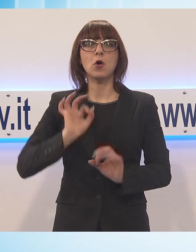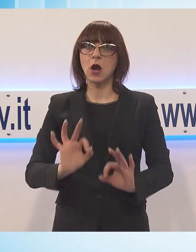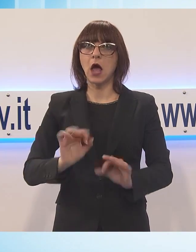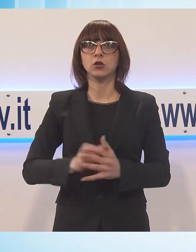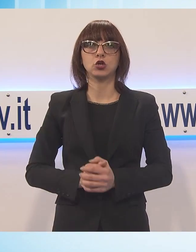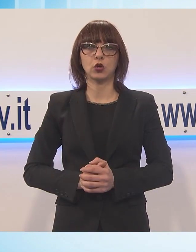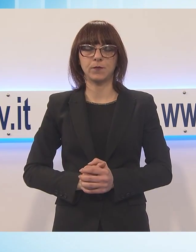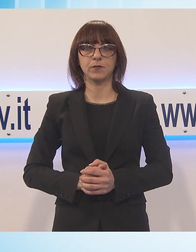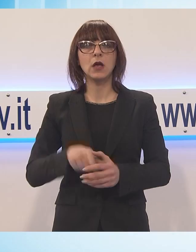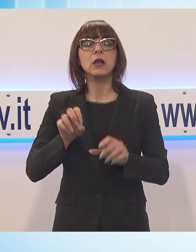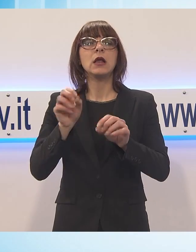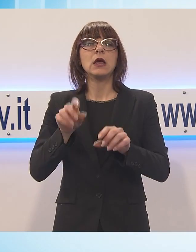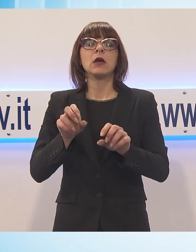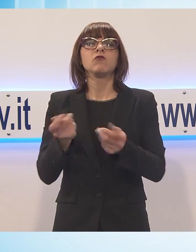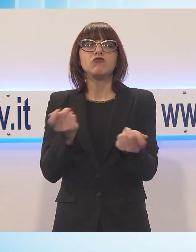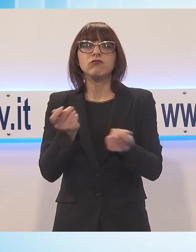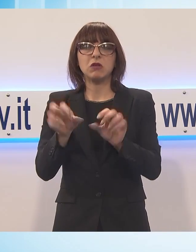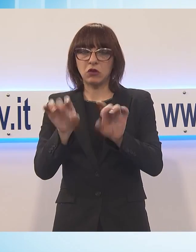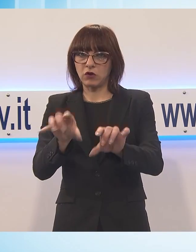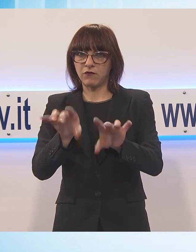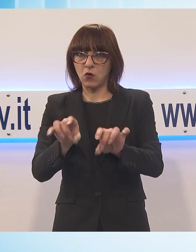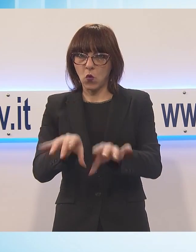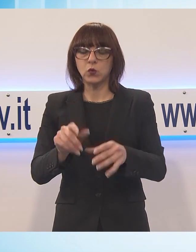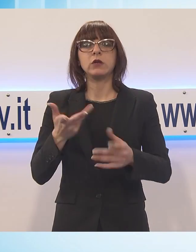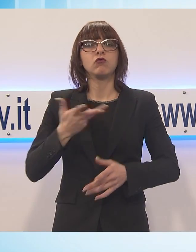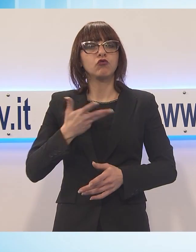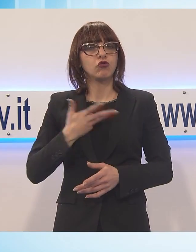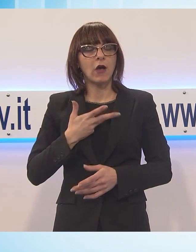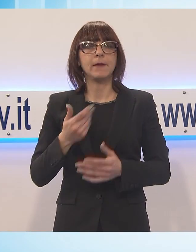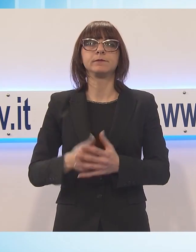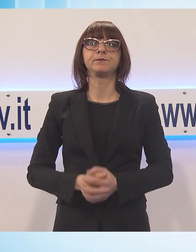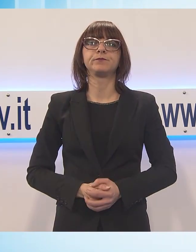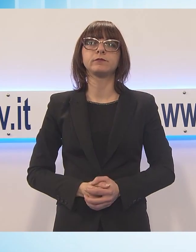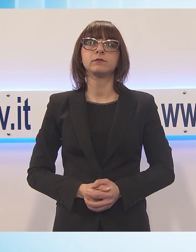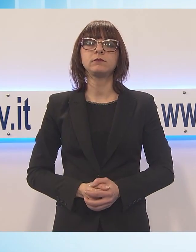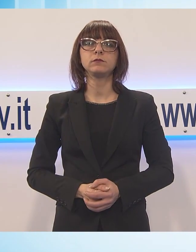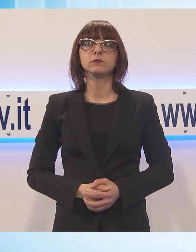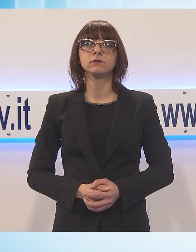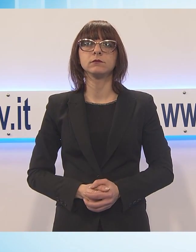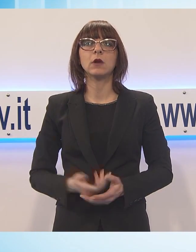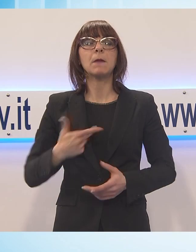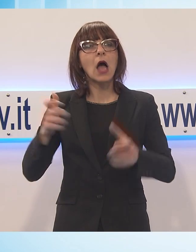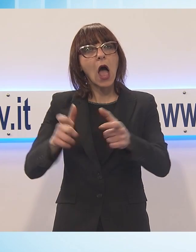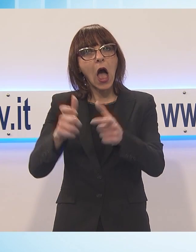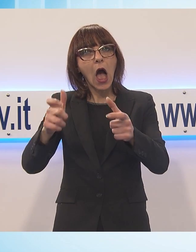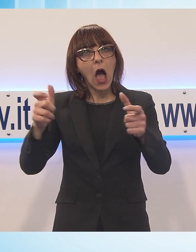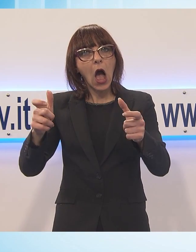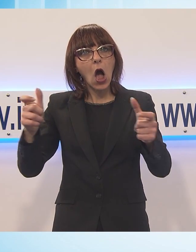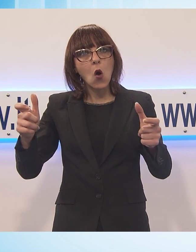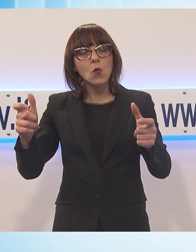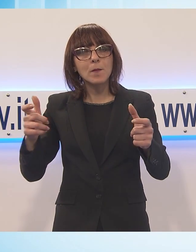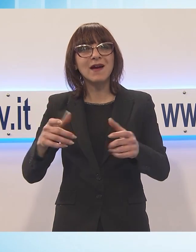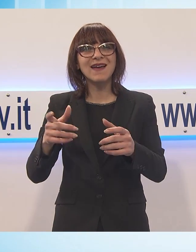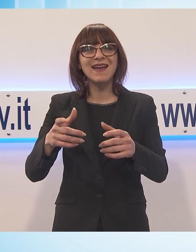meccanico biologico dei rifiuti gestito da Ersu e di proprietà dei comuni versilesi, ma non ci saranno aumenti dei limiti massimi dei